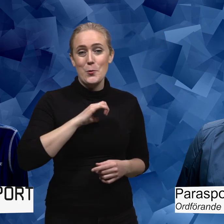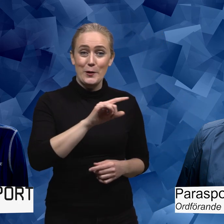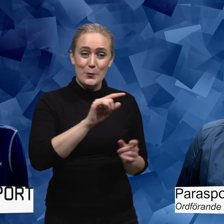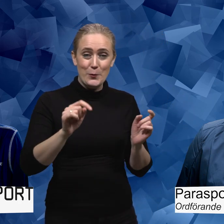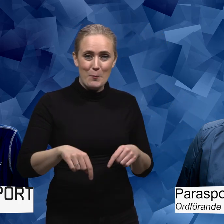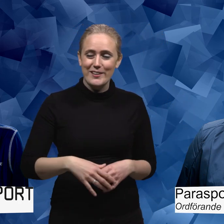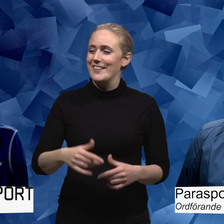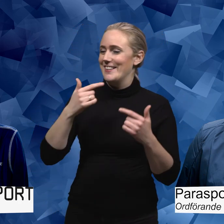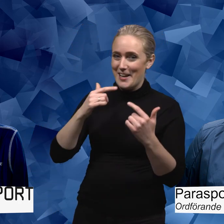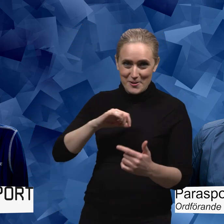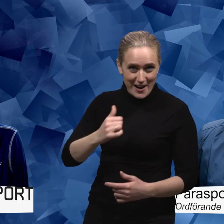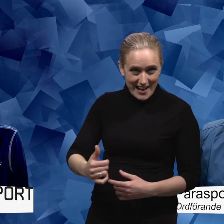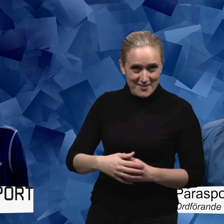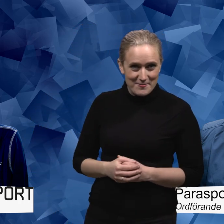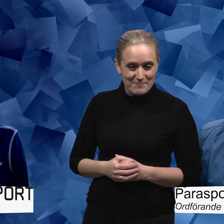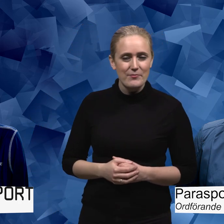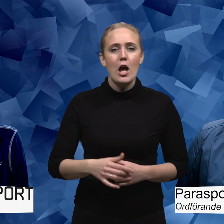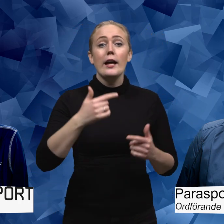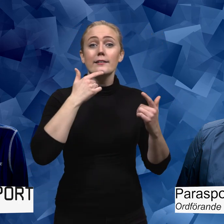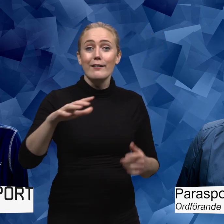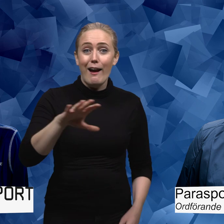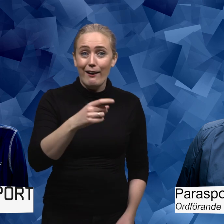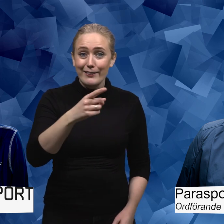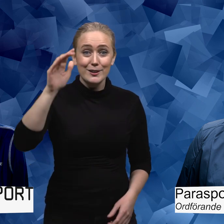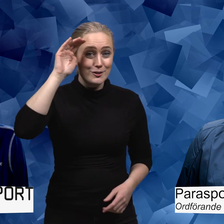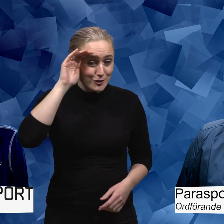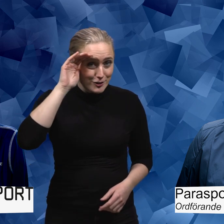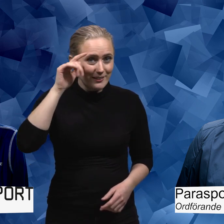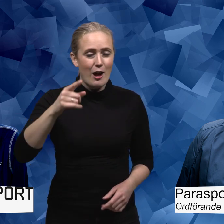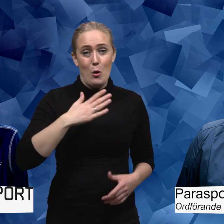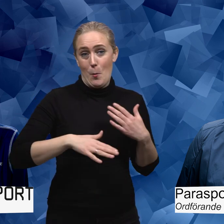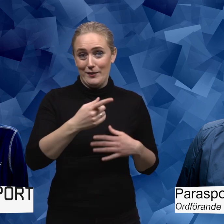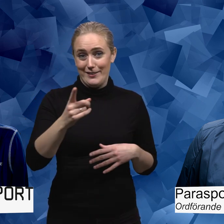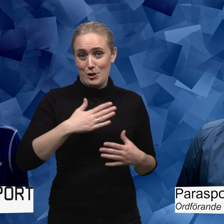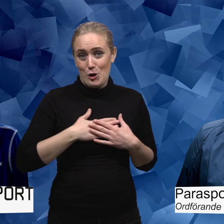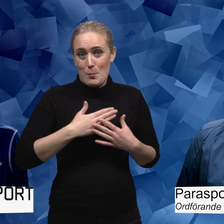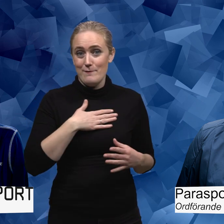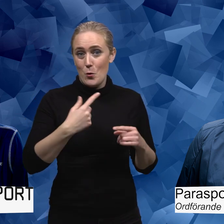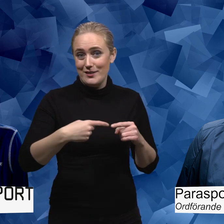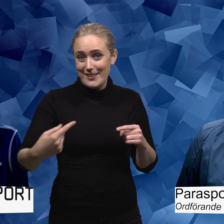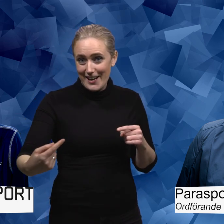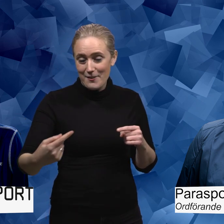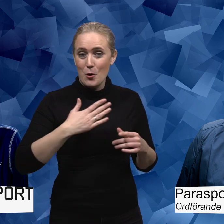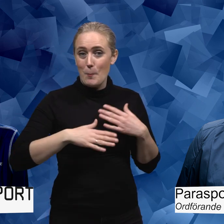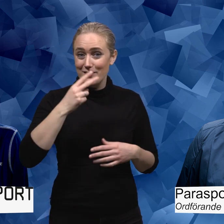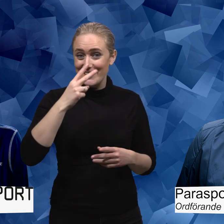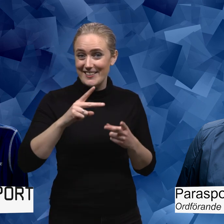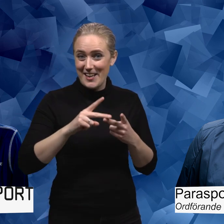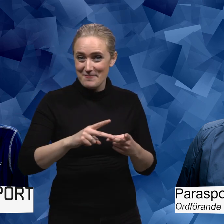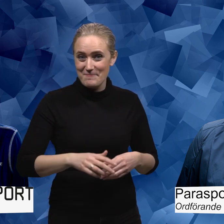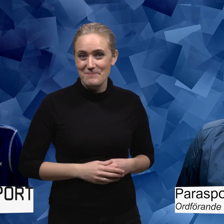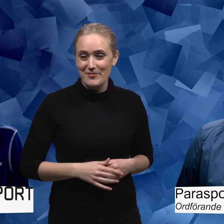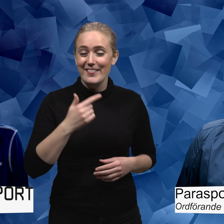jättemycket Åsa. Jätteroligt att ha dig här. Tack själv. Tack så jättemycket till alla som har lyssnat. Hoppas att ni har tyckt om vår poddserie.